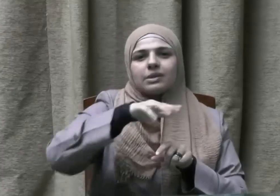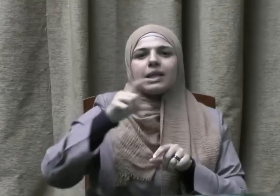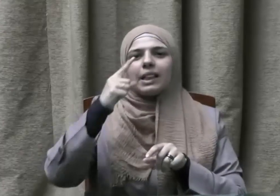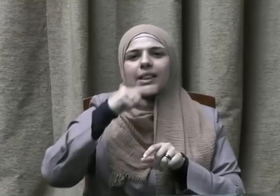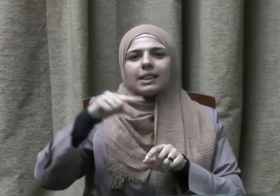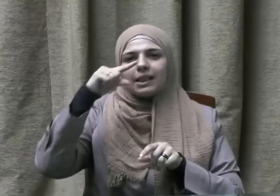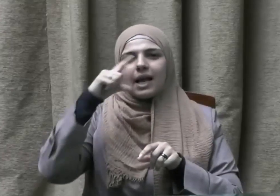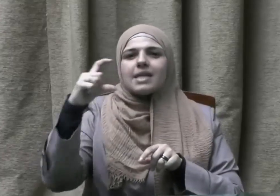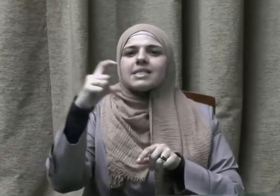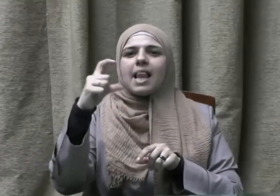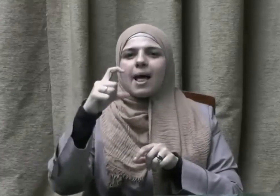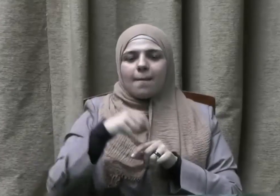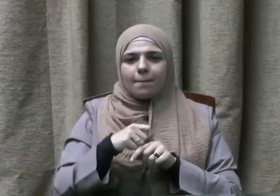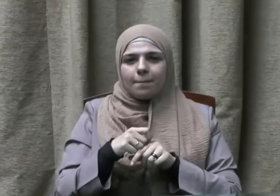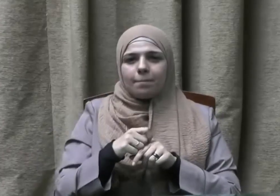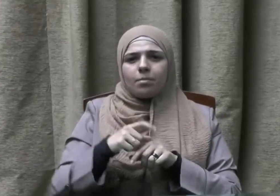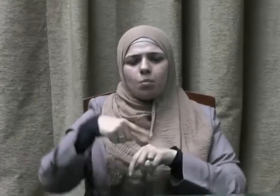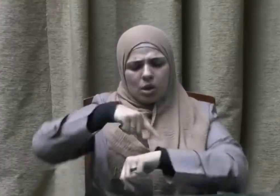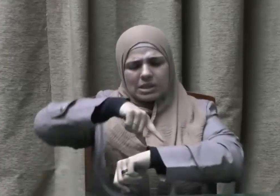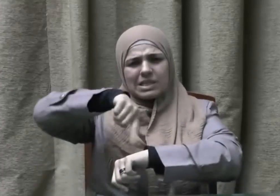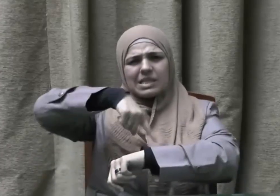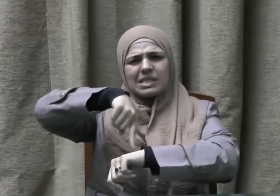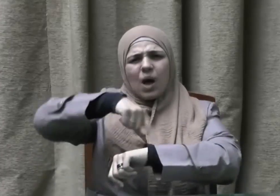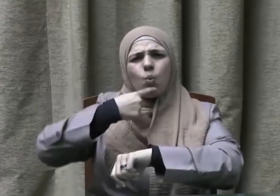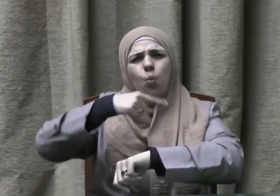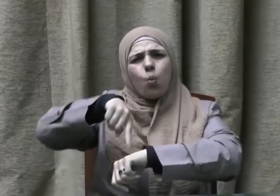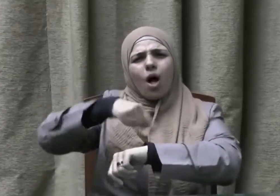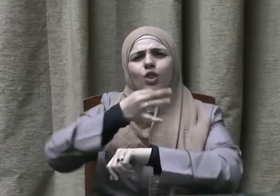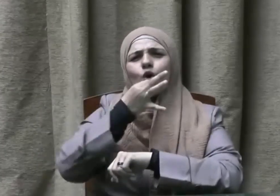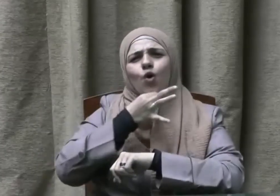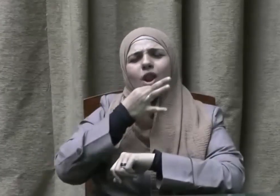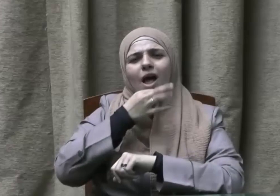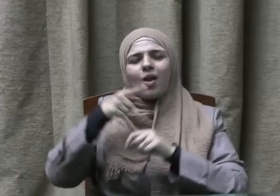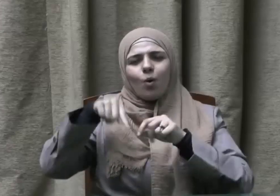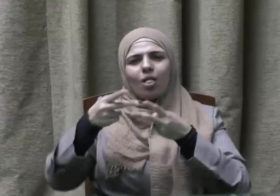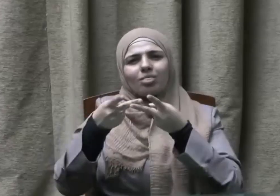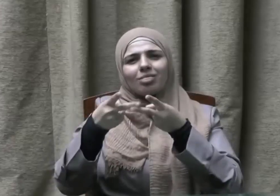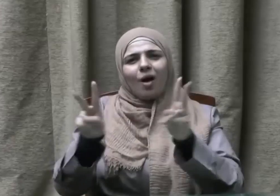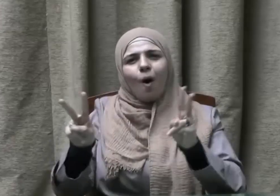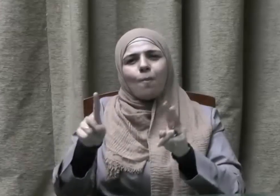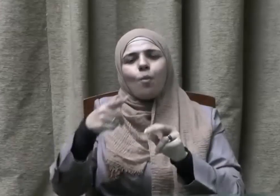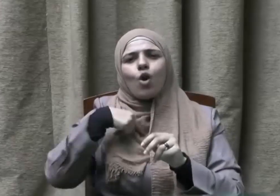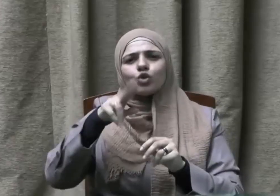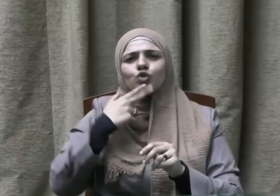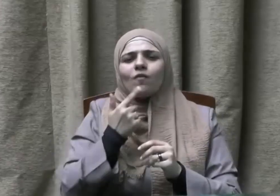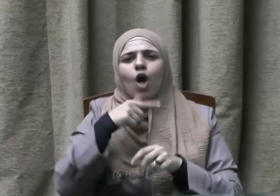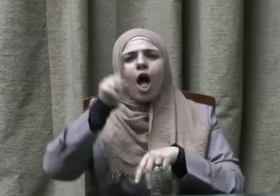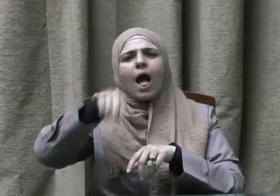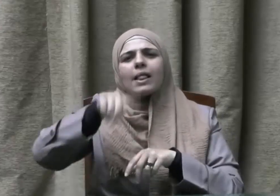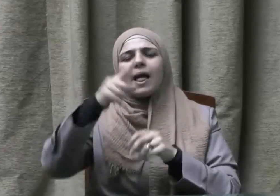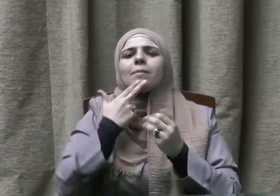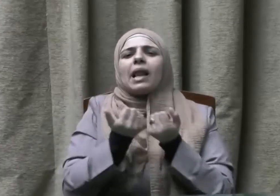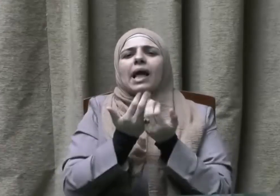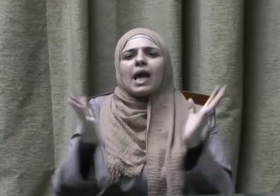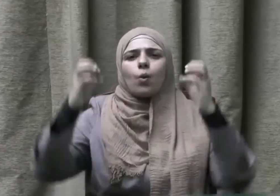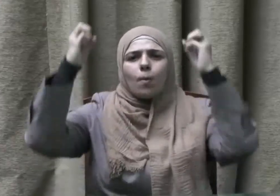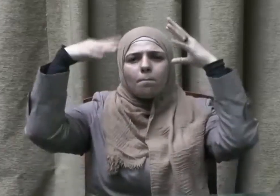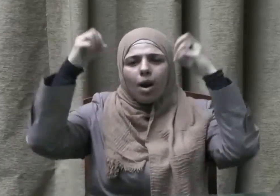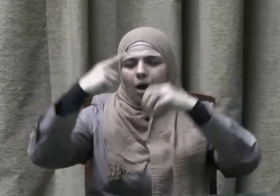رجب ورمضان وهو شهر ترفع فيه الأعمال إلى رب العالمين فأحب أن يرفع